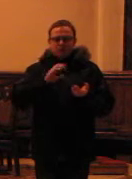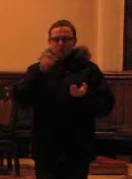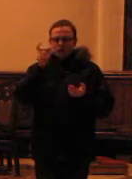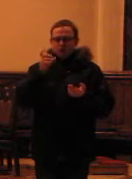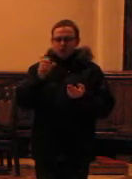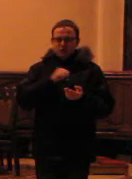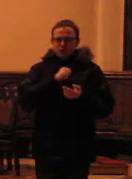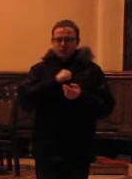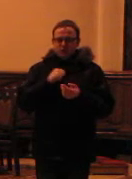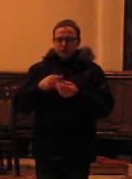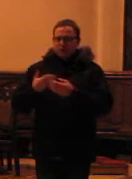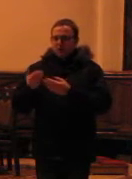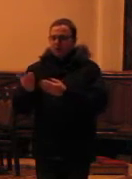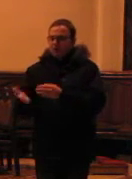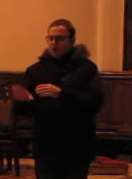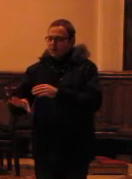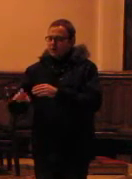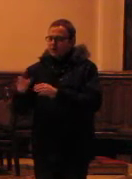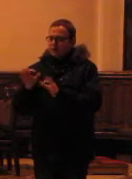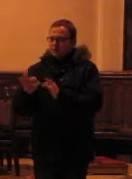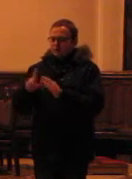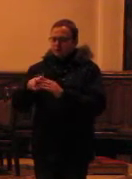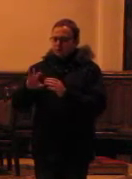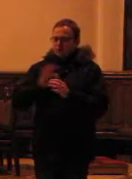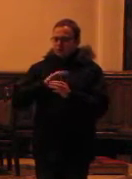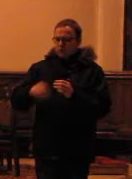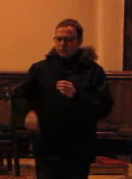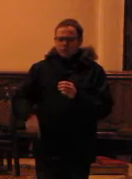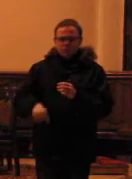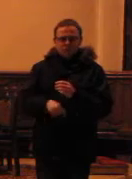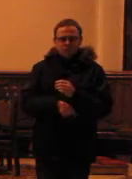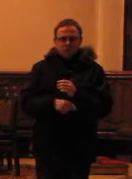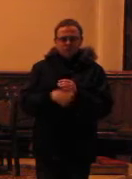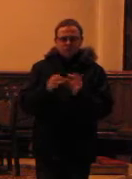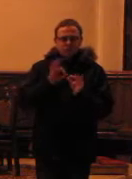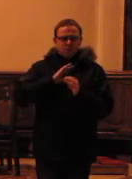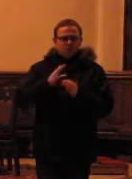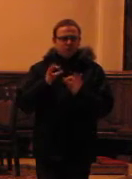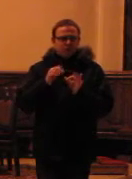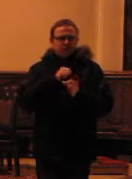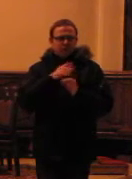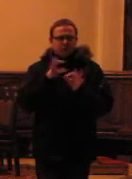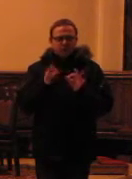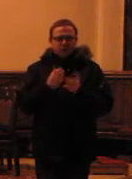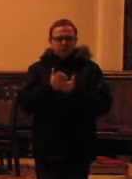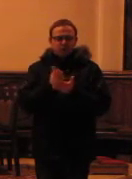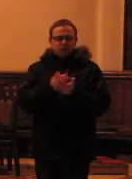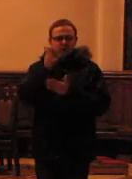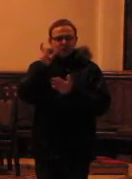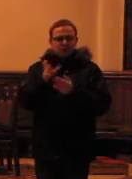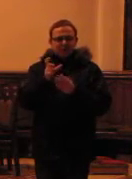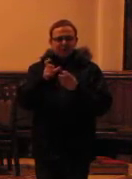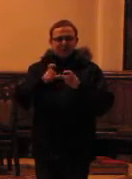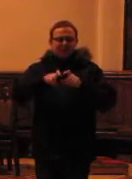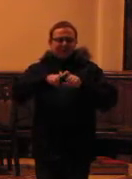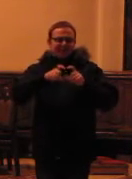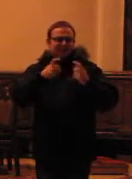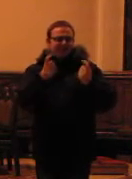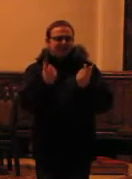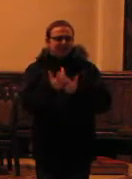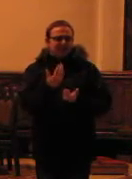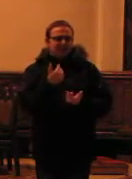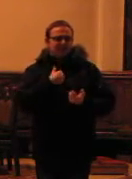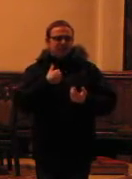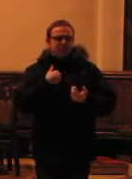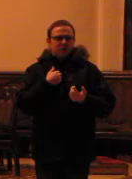grzeć i zacząć służyć mi, zupełnie w mianę. Zupełnie mnie w całym świecie